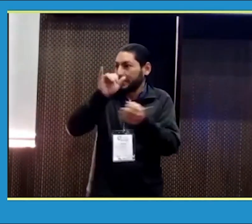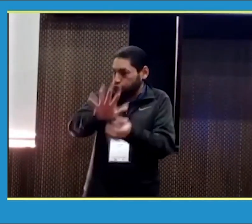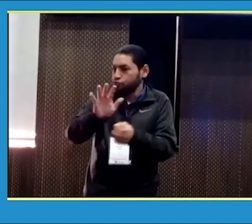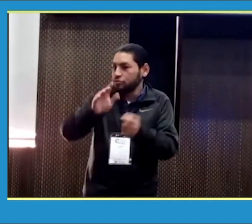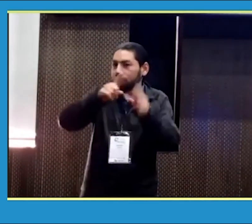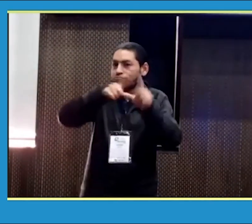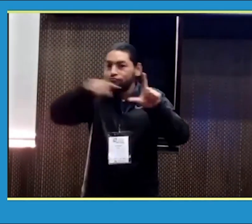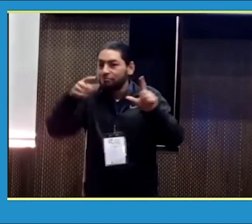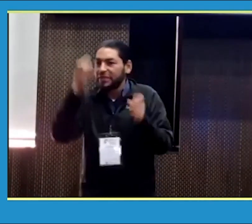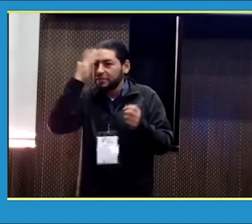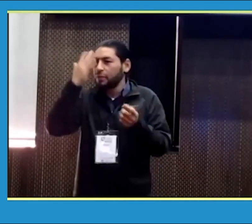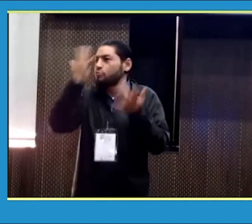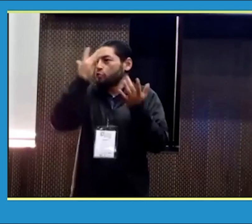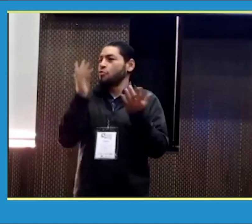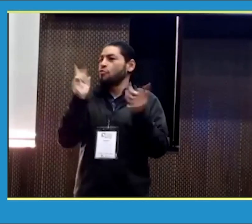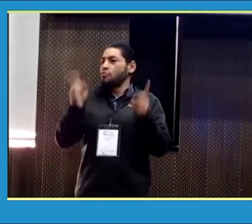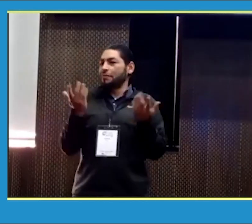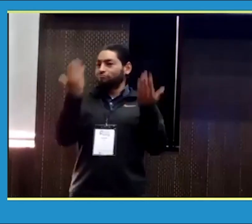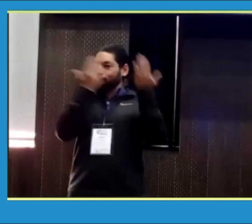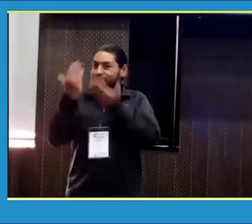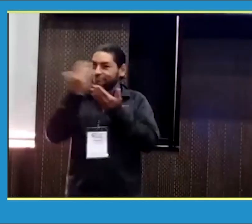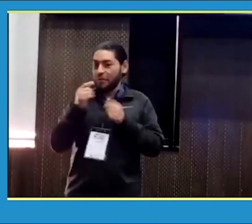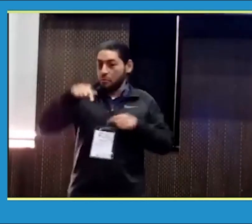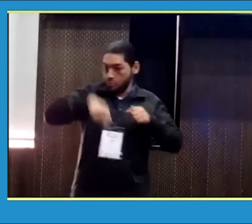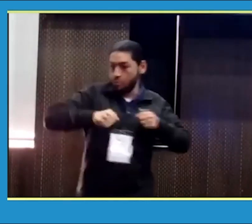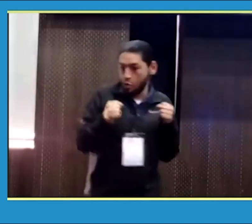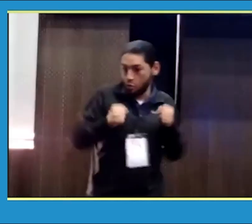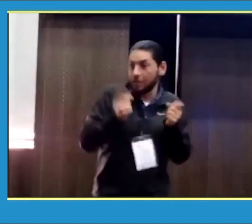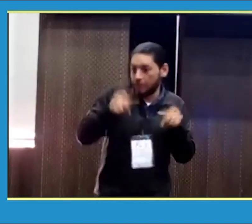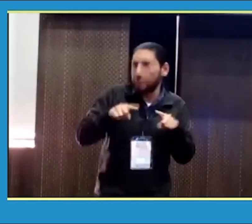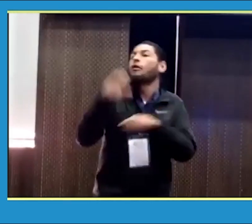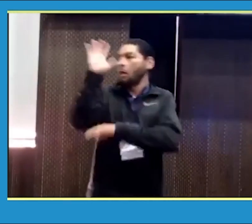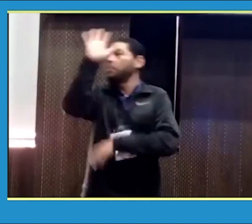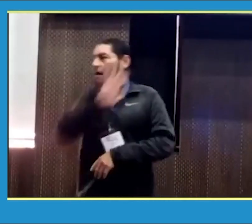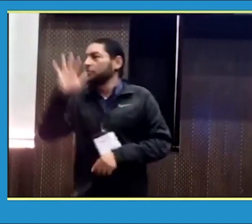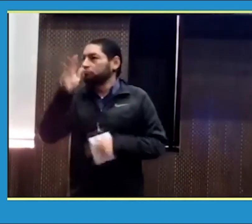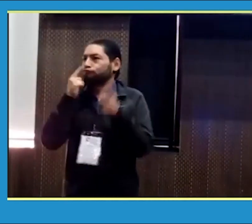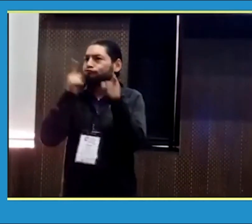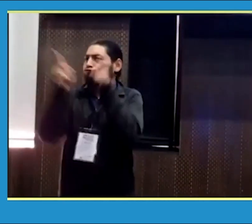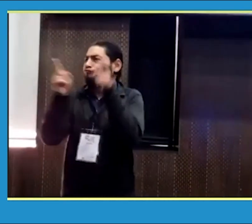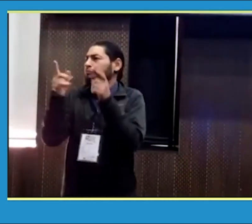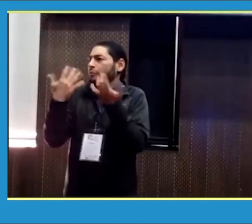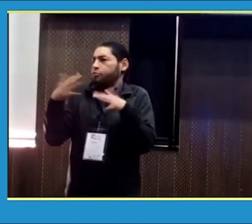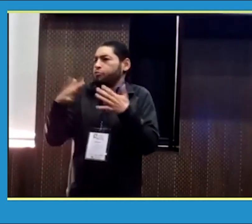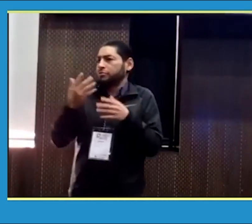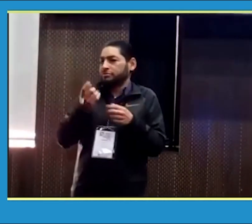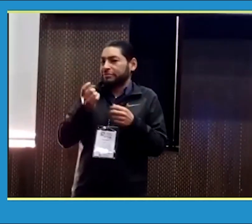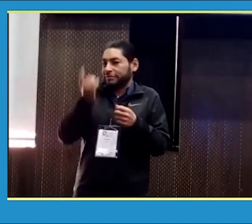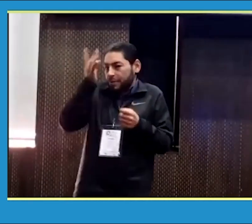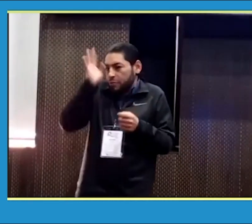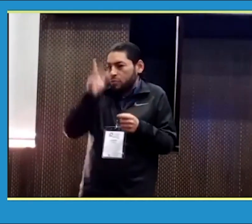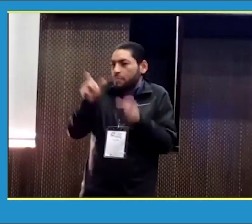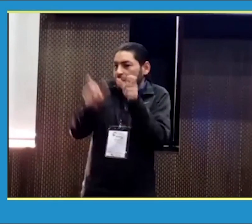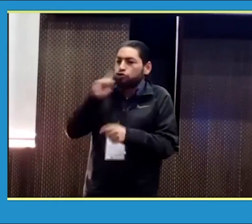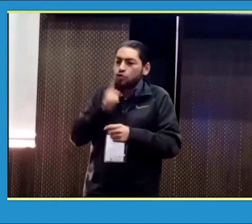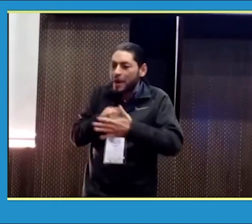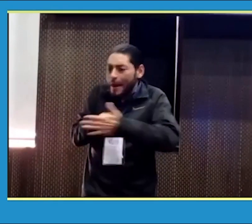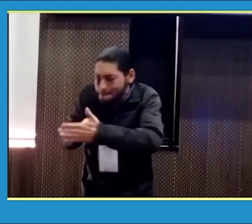Entonces, quisiera saber cuál es esta estadística, porque en Bogotá, pero también a nivel nacional, vemos que las